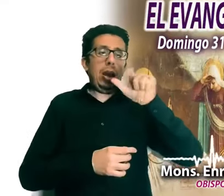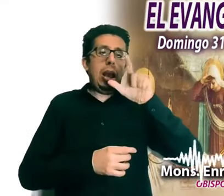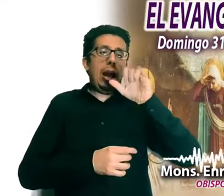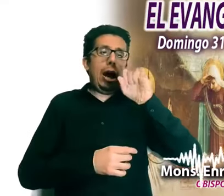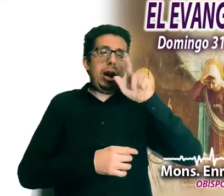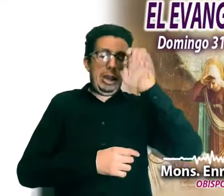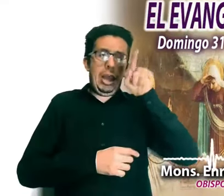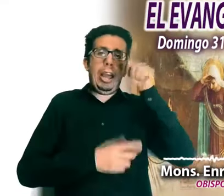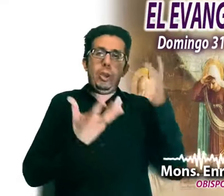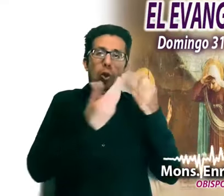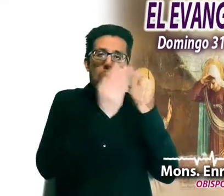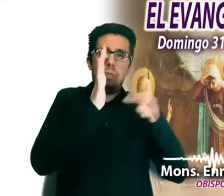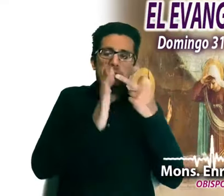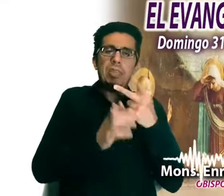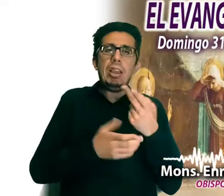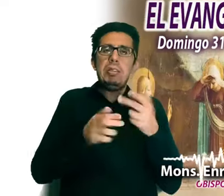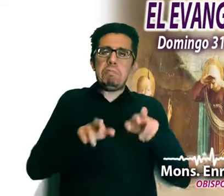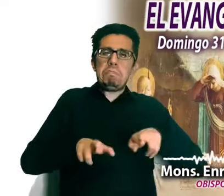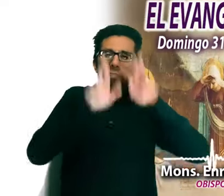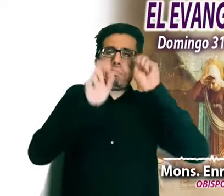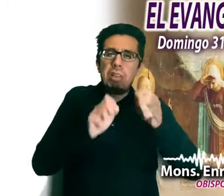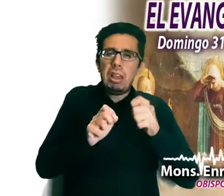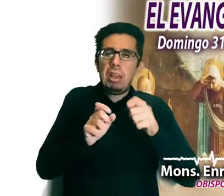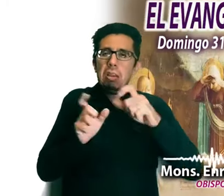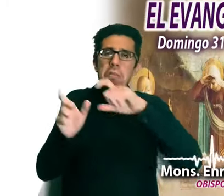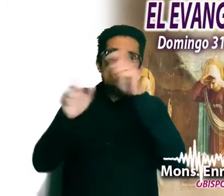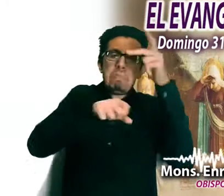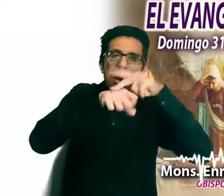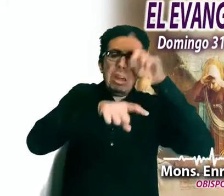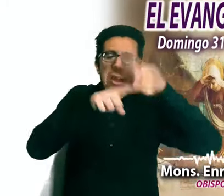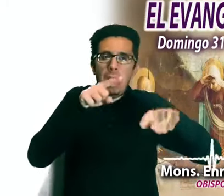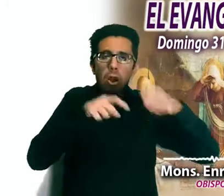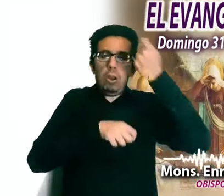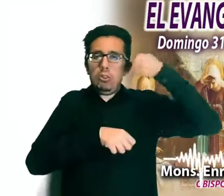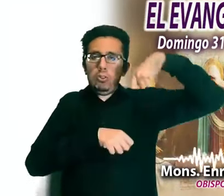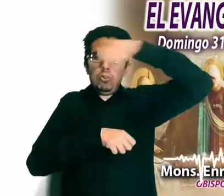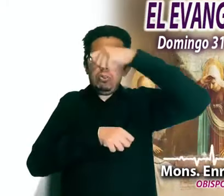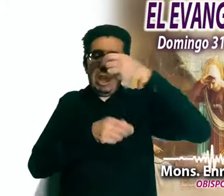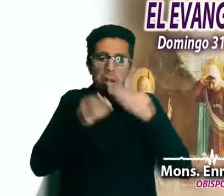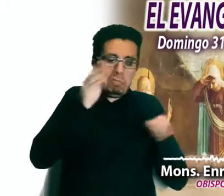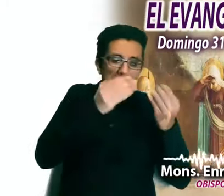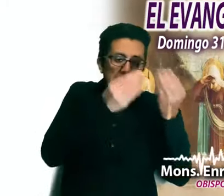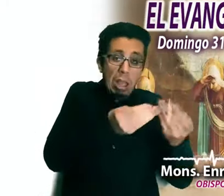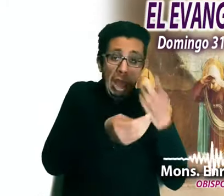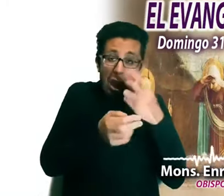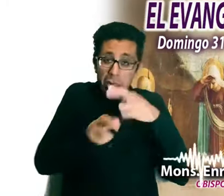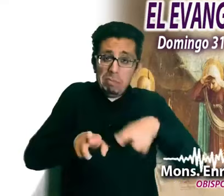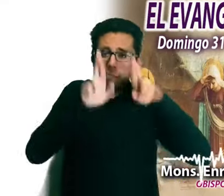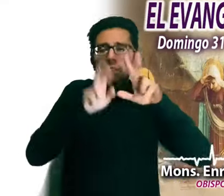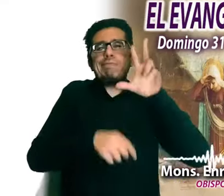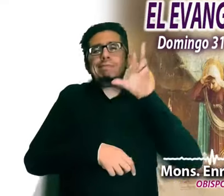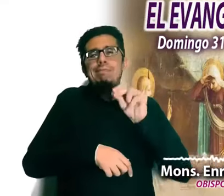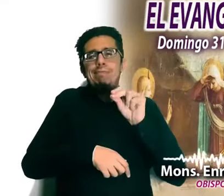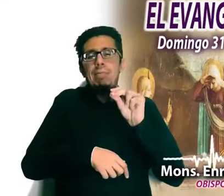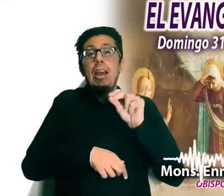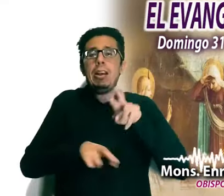mucho más que una piedra removida, un sudario doblado y unos lienzos abandonados. Es